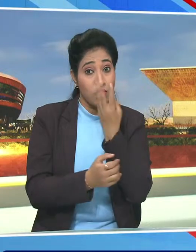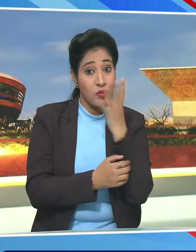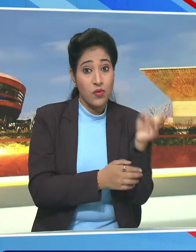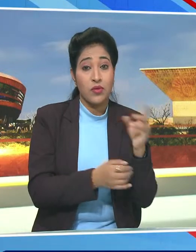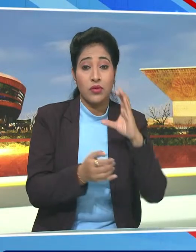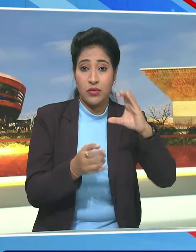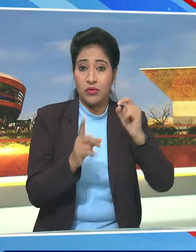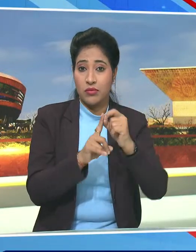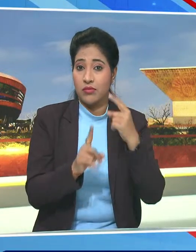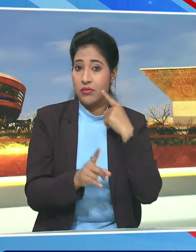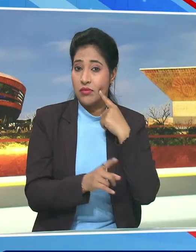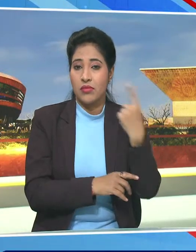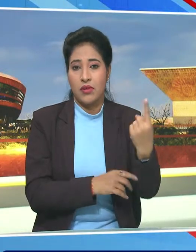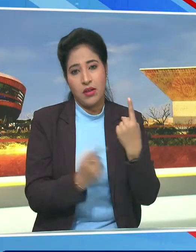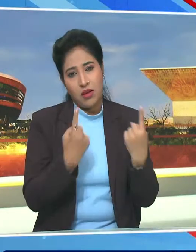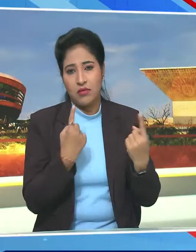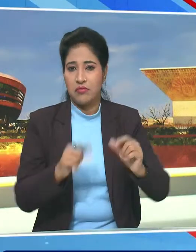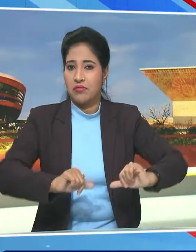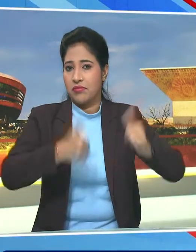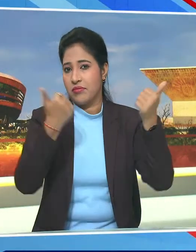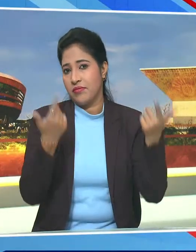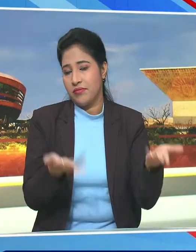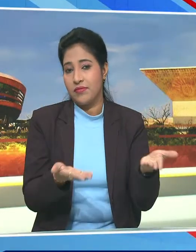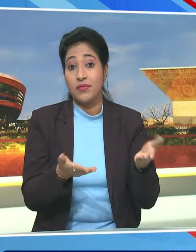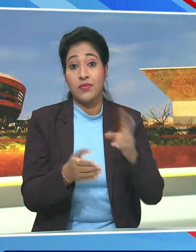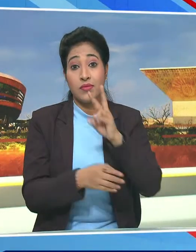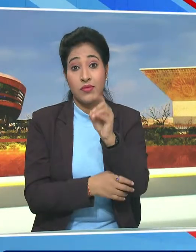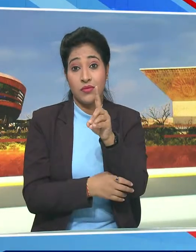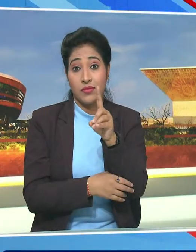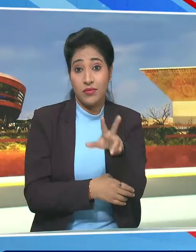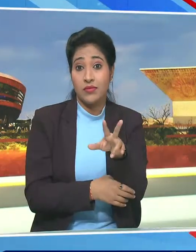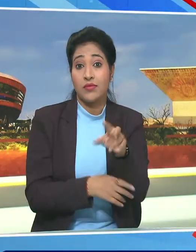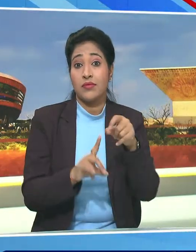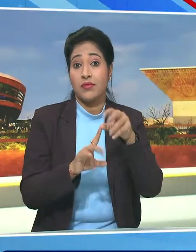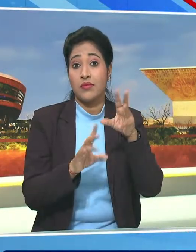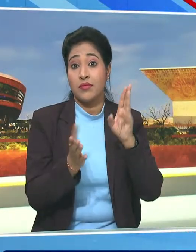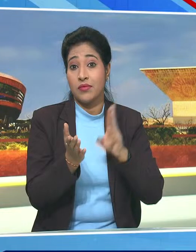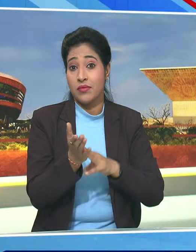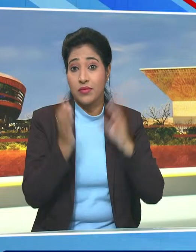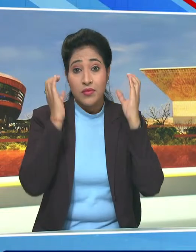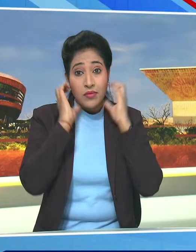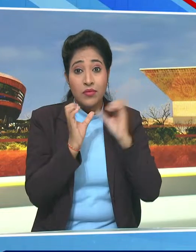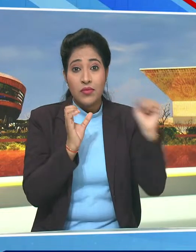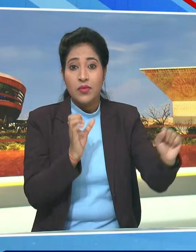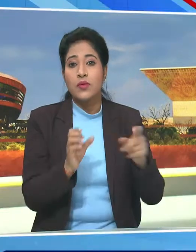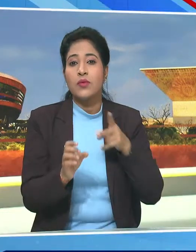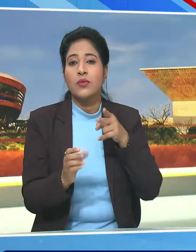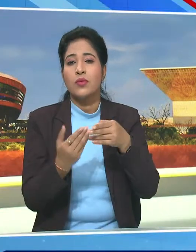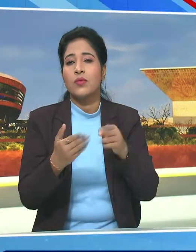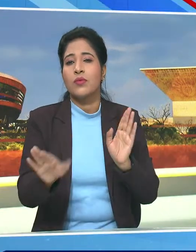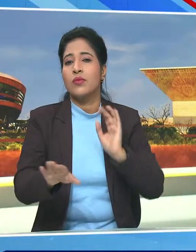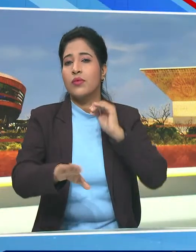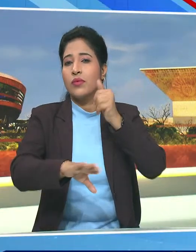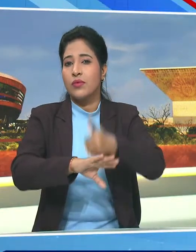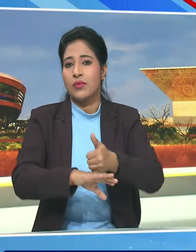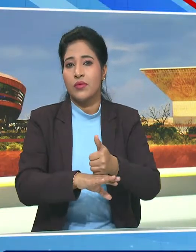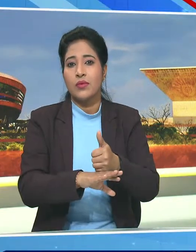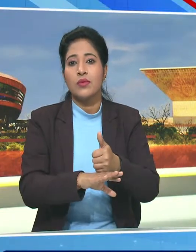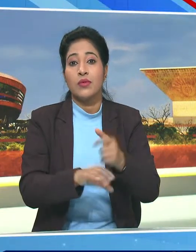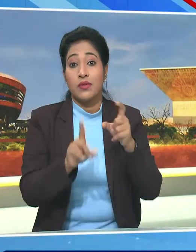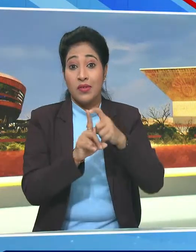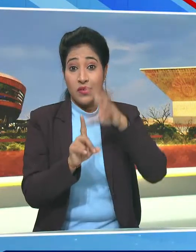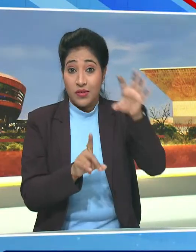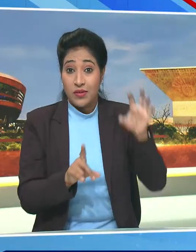और CPI ने एक-एक सीट जीती 2018 में प्रधानमंत्री नरेंद्र मोधी द्वारा लॉंच किये गए